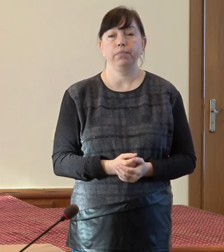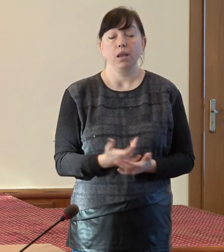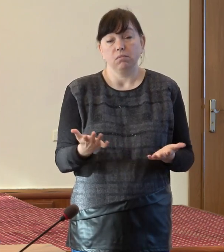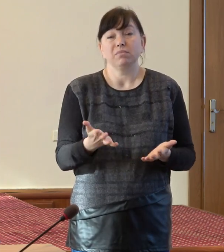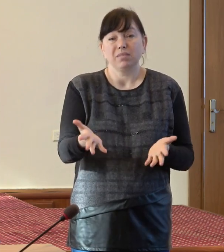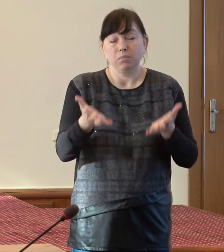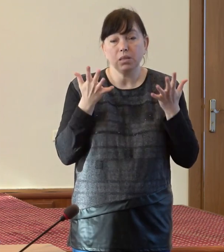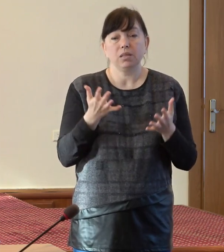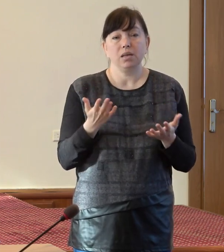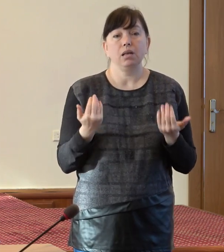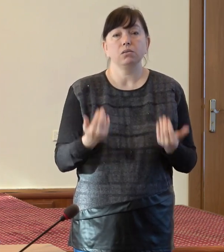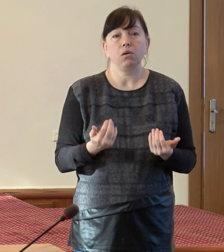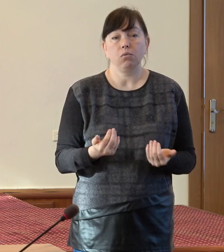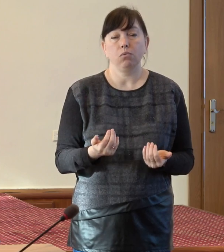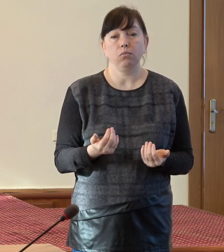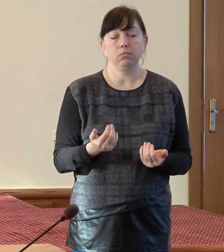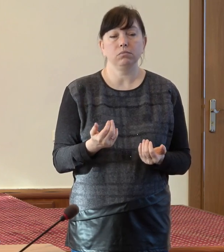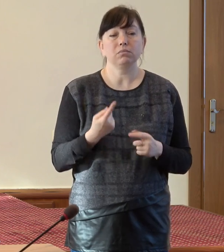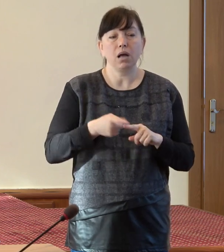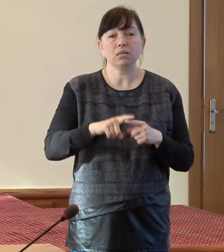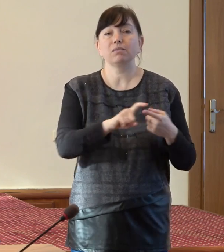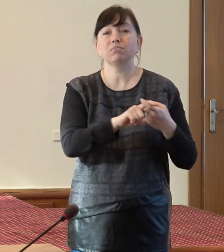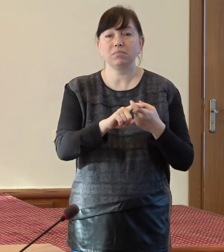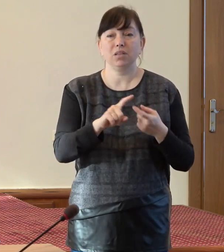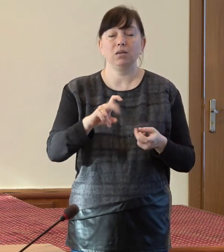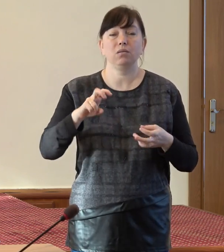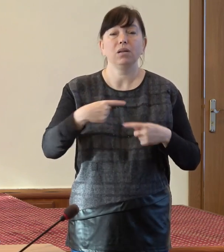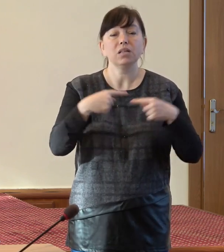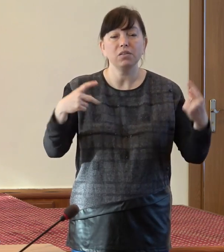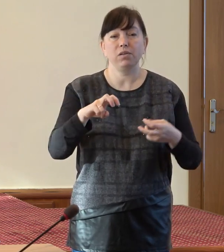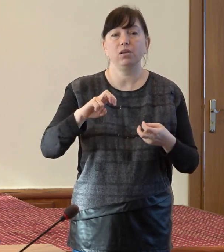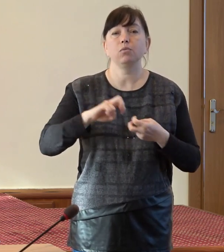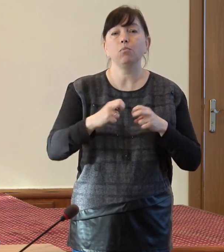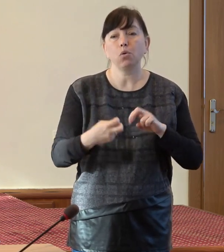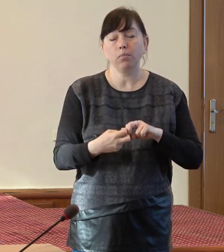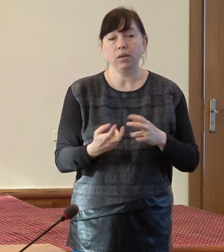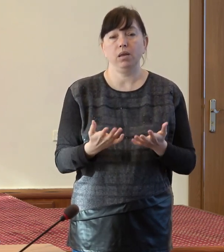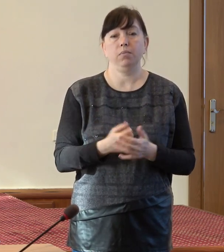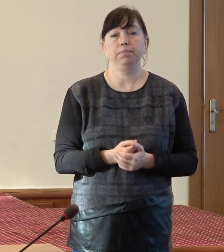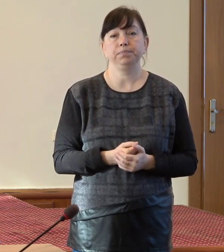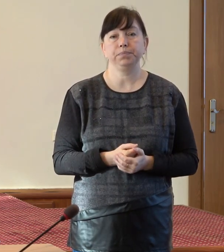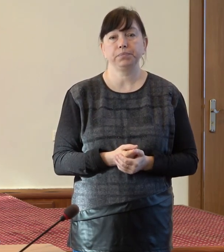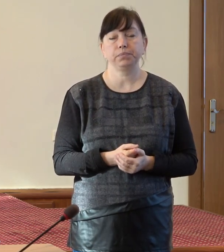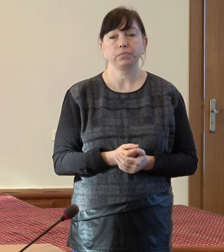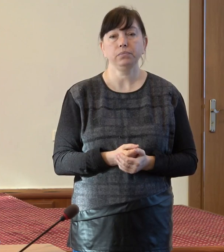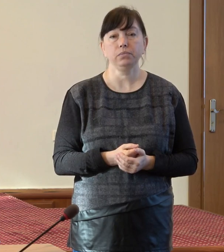Bineînțeles că este influențat acest lucru de diferiți factori.